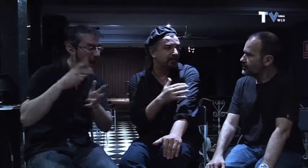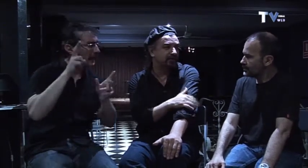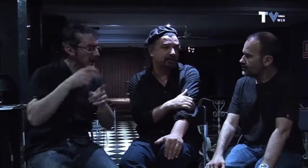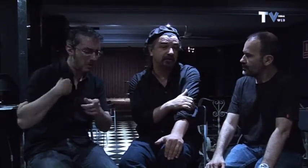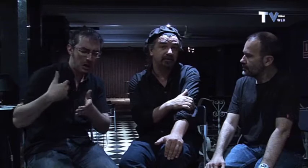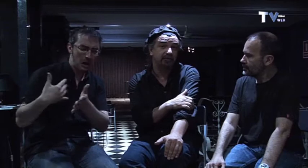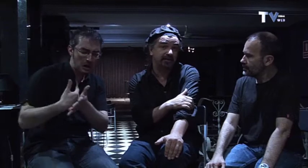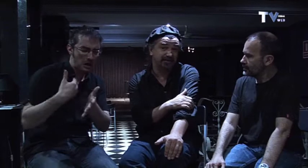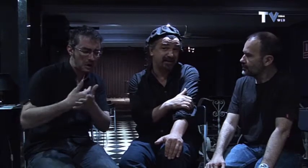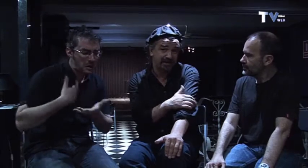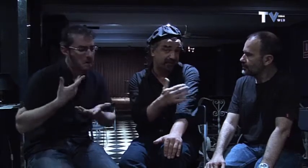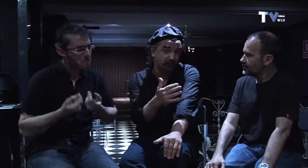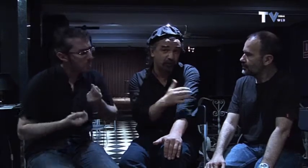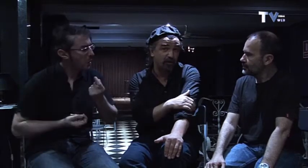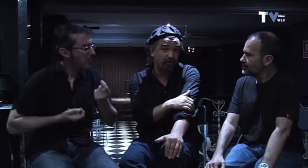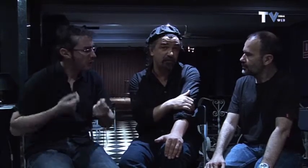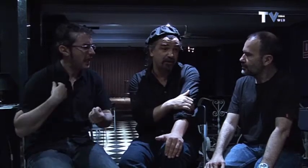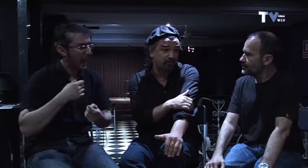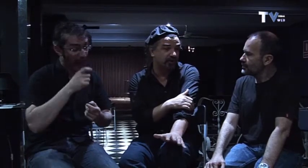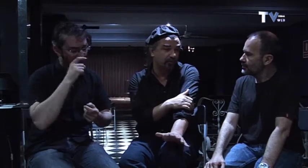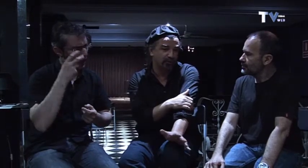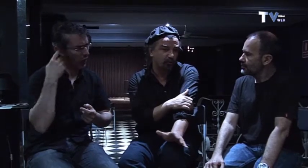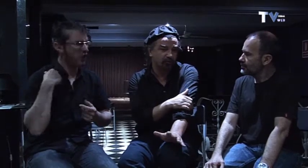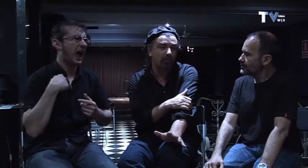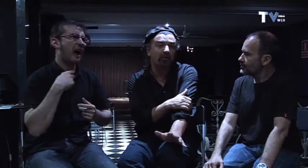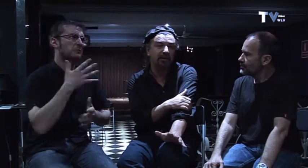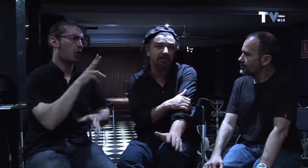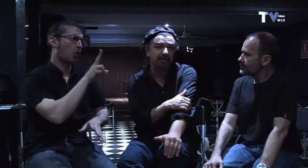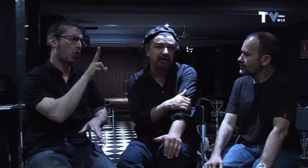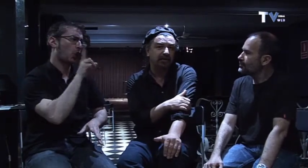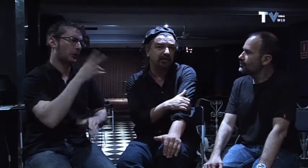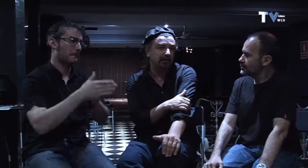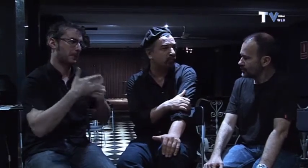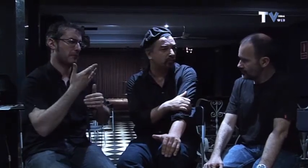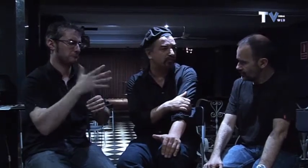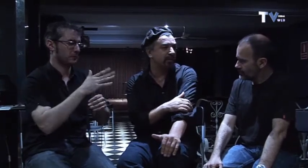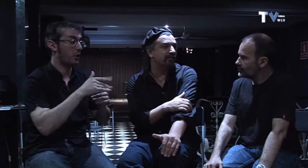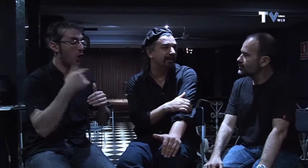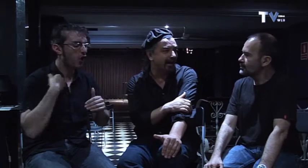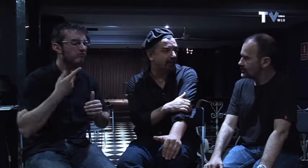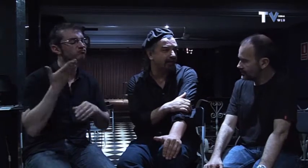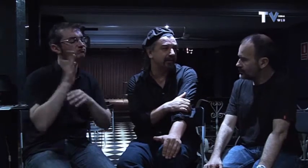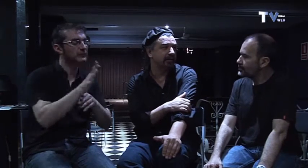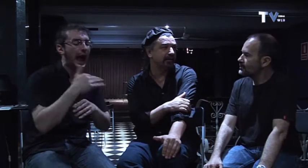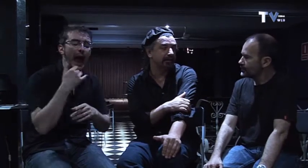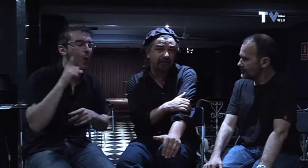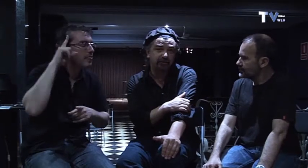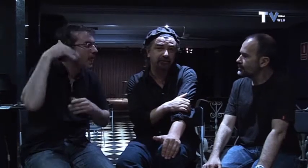etcétera entonces ya hace unos cuantos años creo que dos o más yo le propuse hacer algo en el teatro